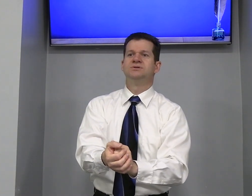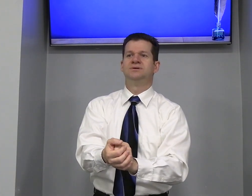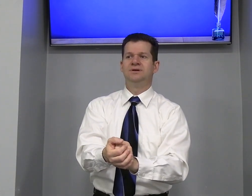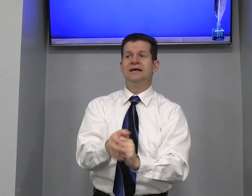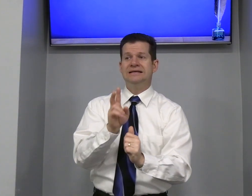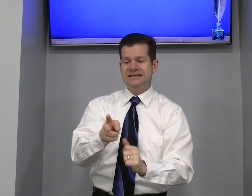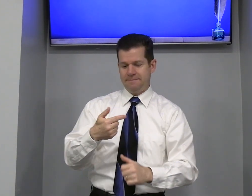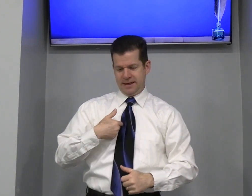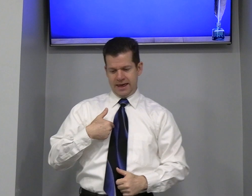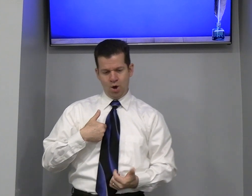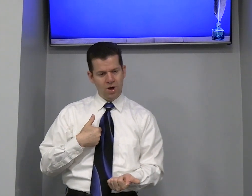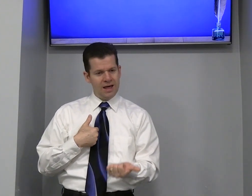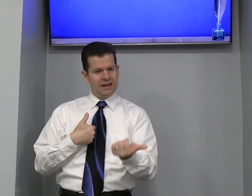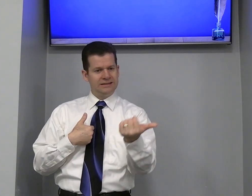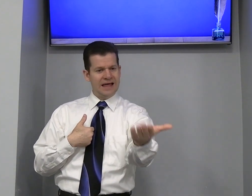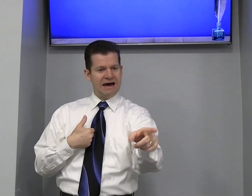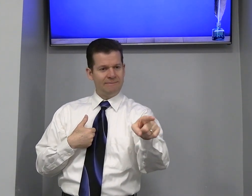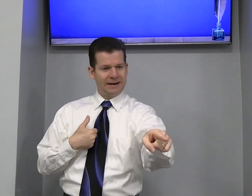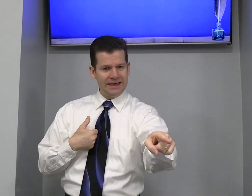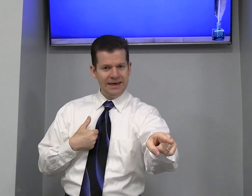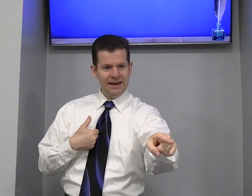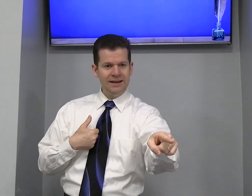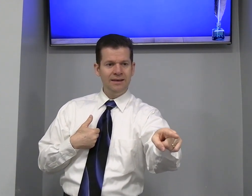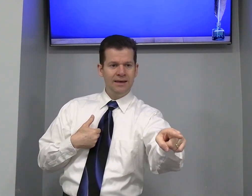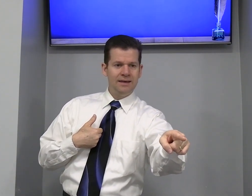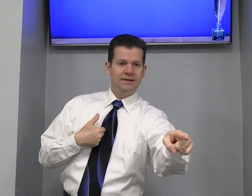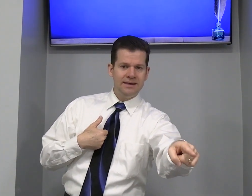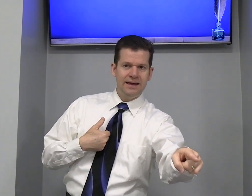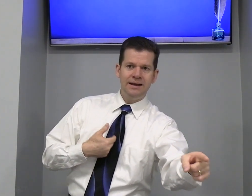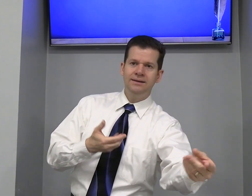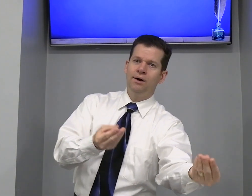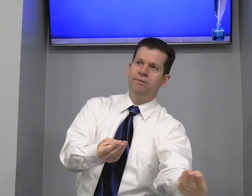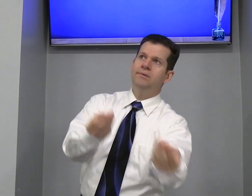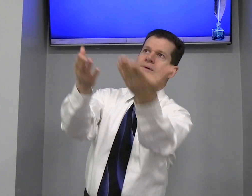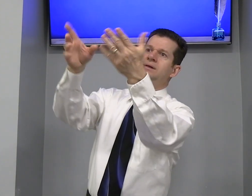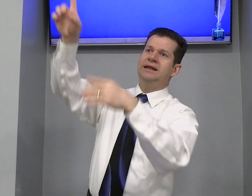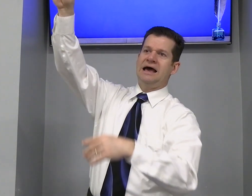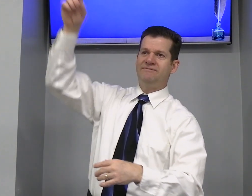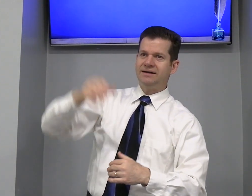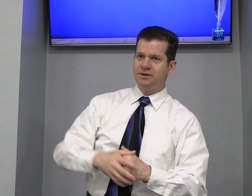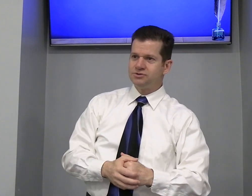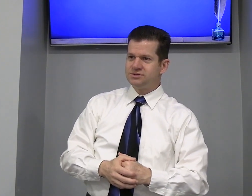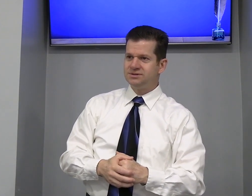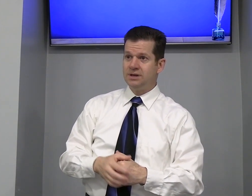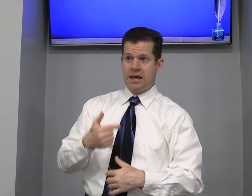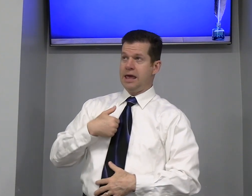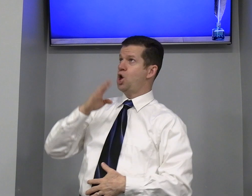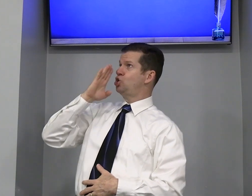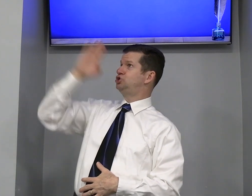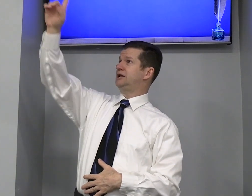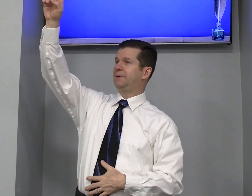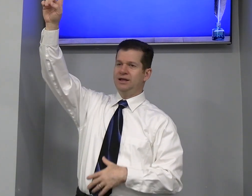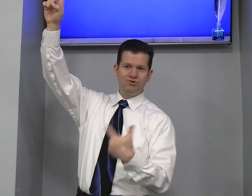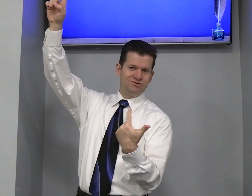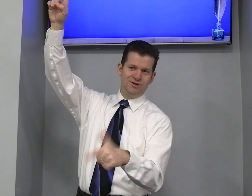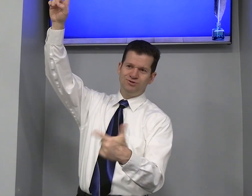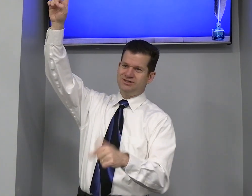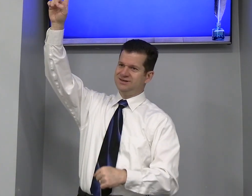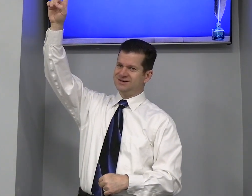Sempre Eu Dava Para ele E ele Então Entregava Para Deus Eu Direto Para Deus Não tinha